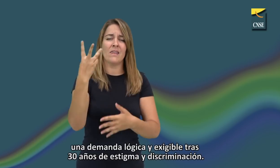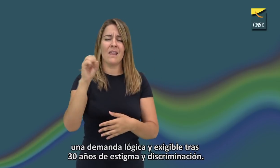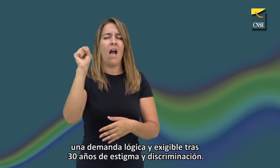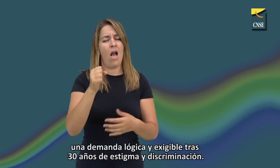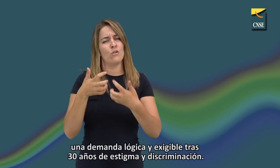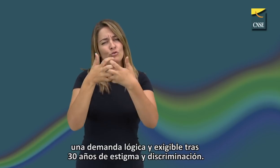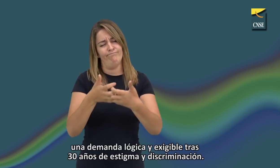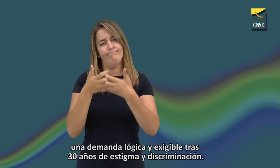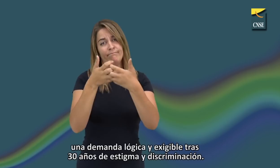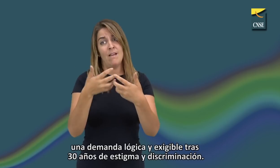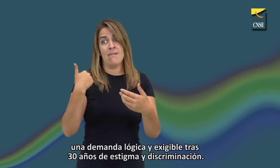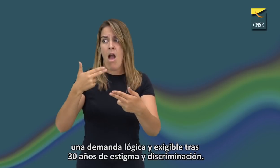estigma y discriminación.